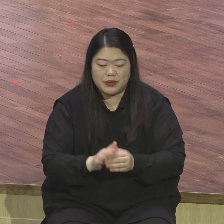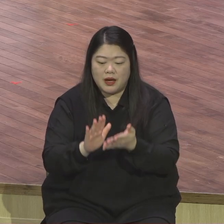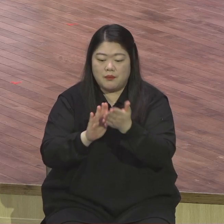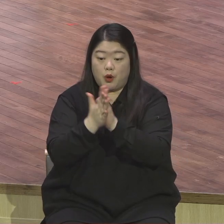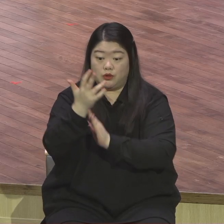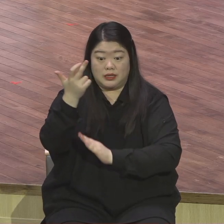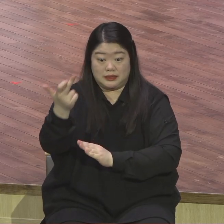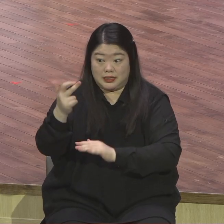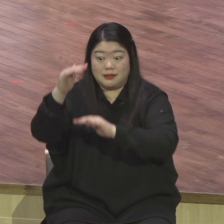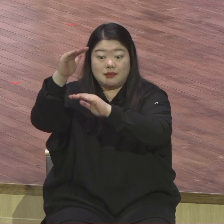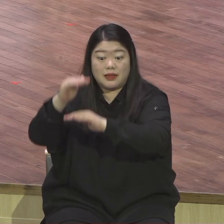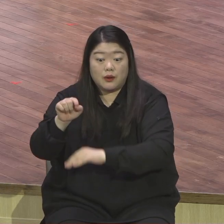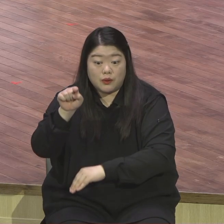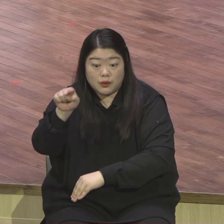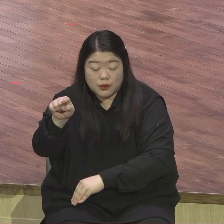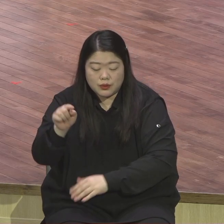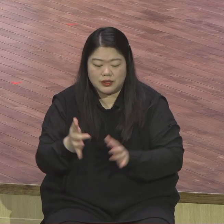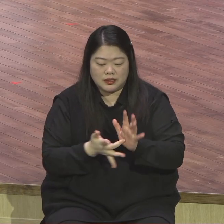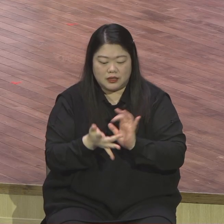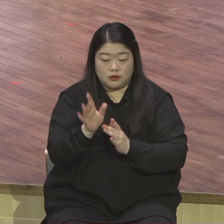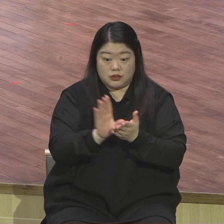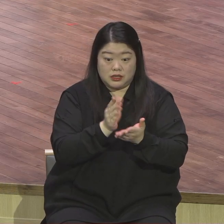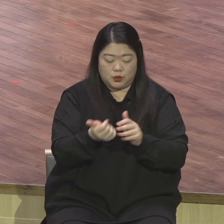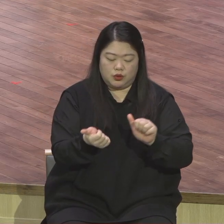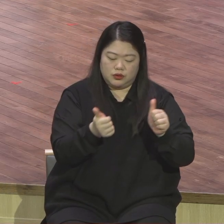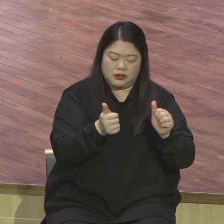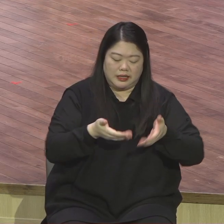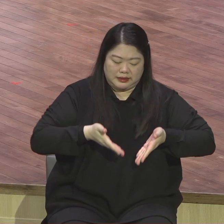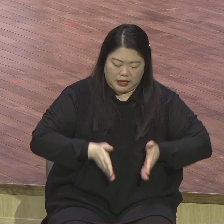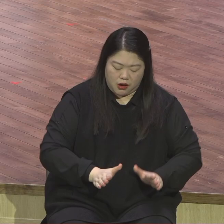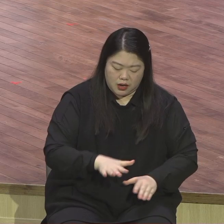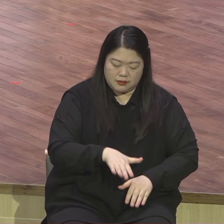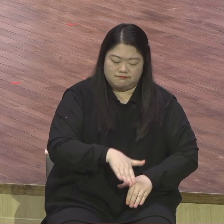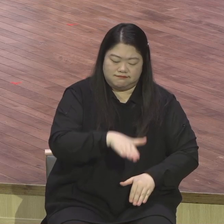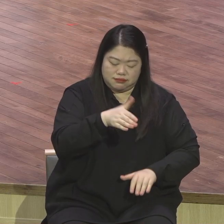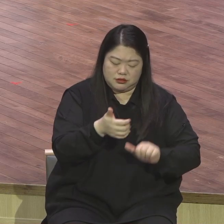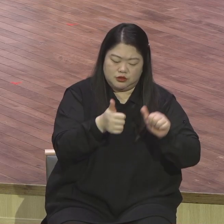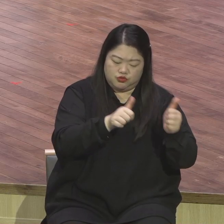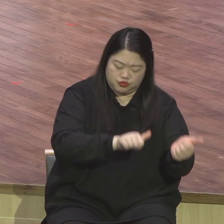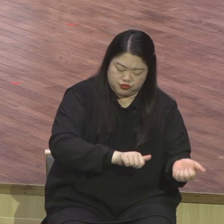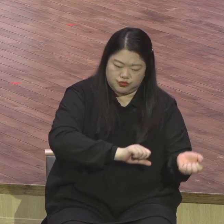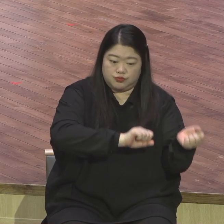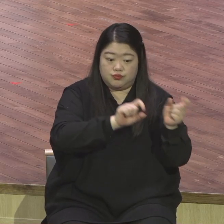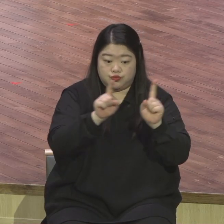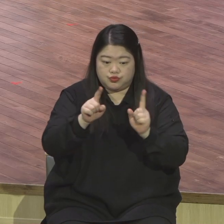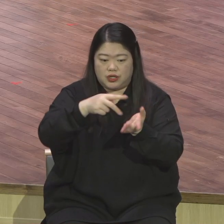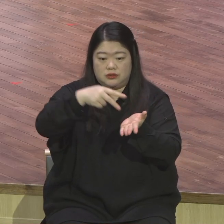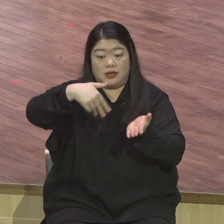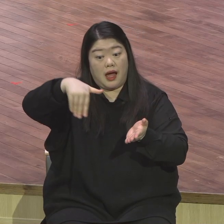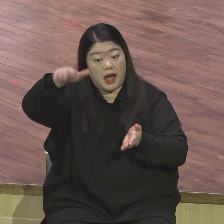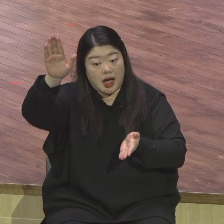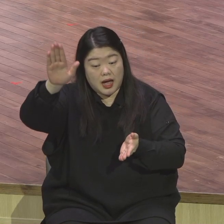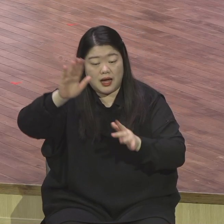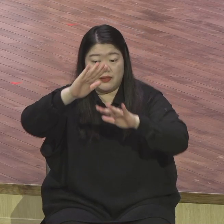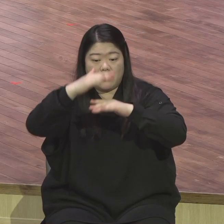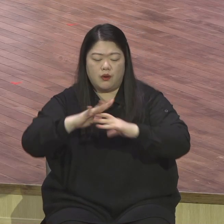그리고 십자가의 죽으심 그리고 부활하심 그리고 성천하심과 함께 오늘 본문의 이